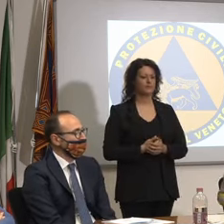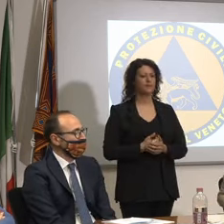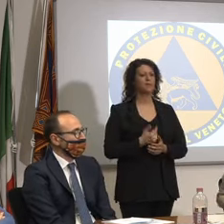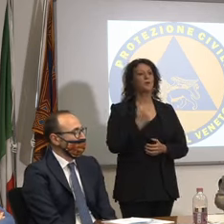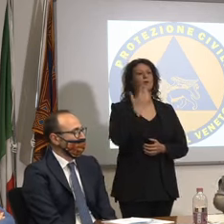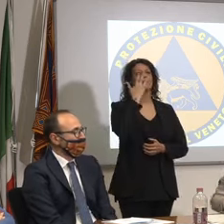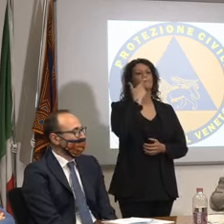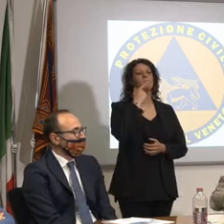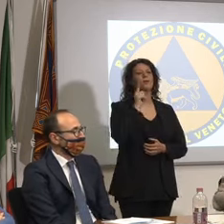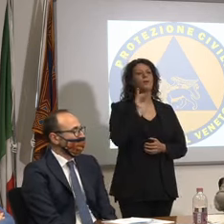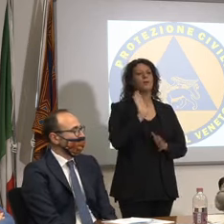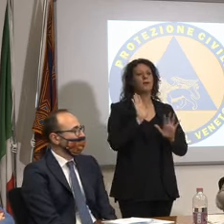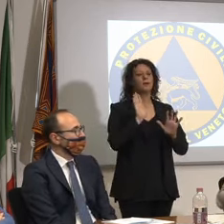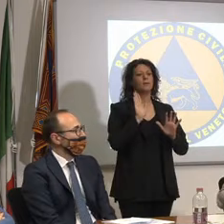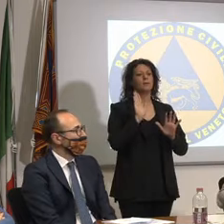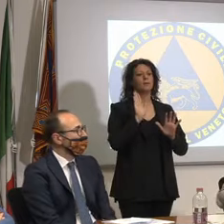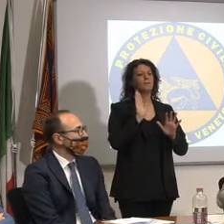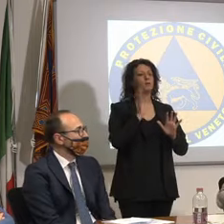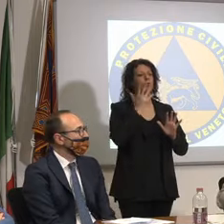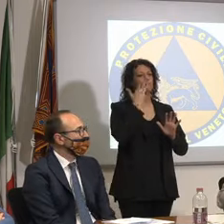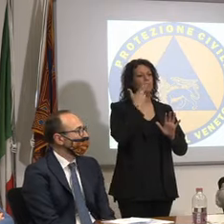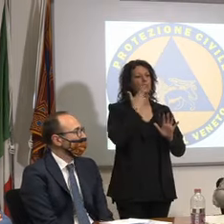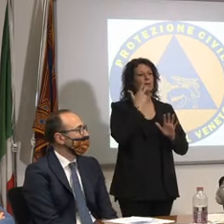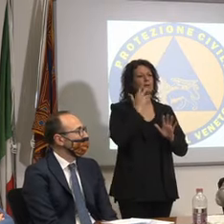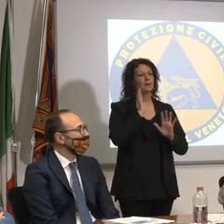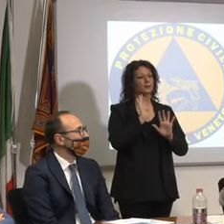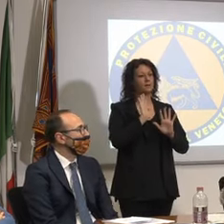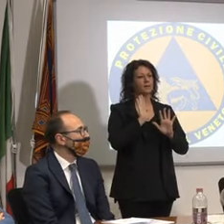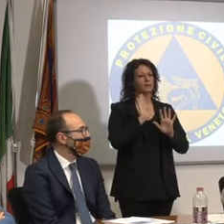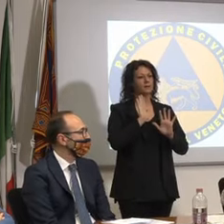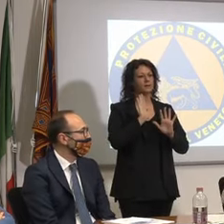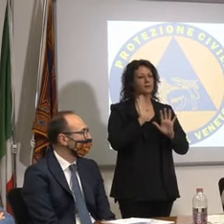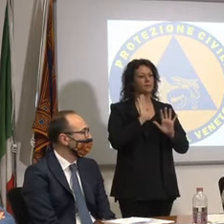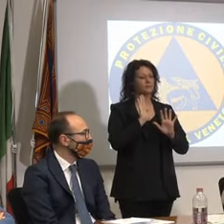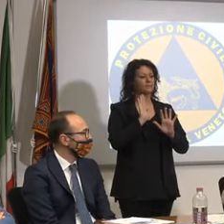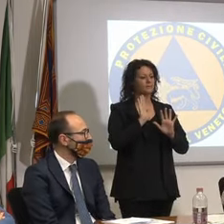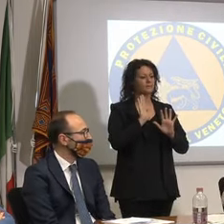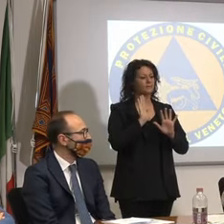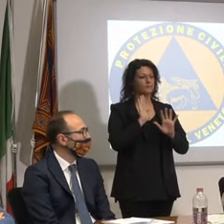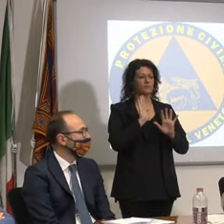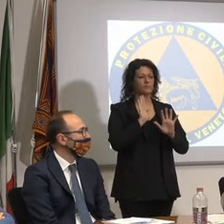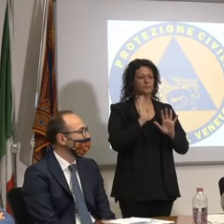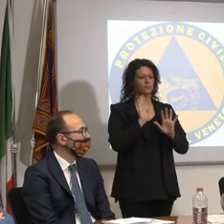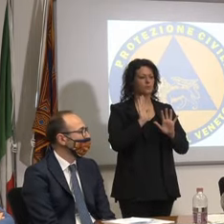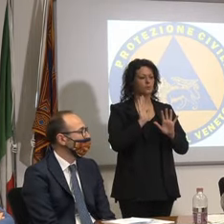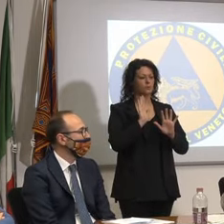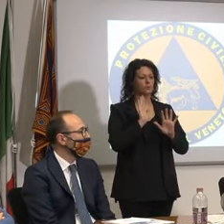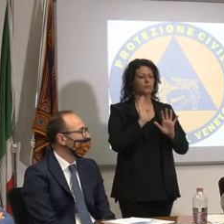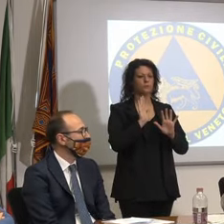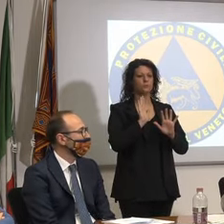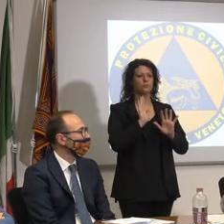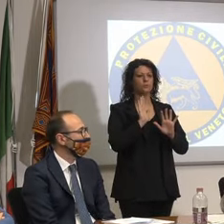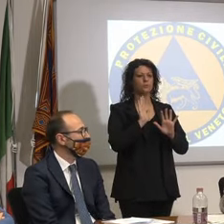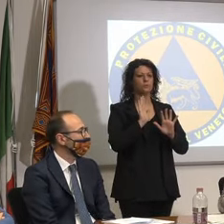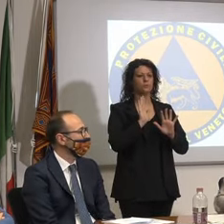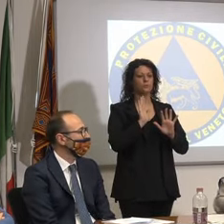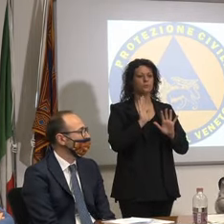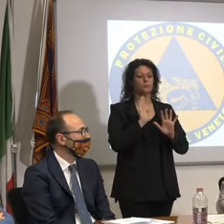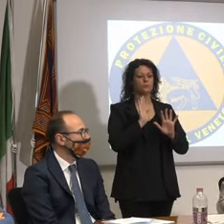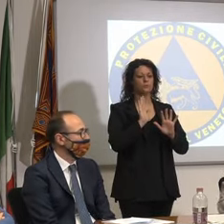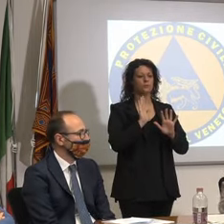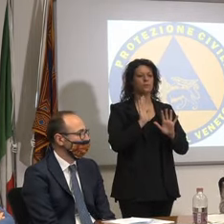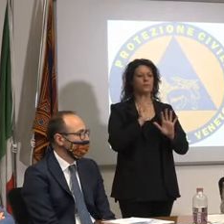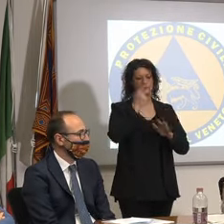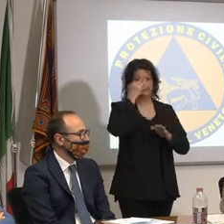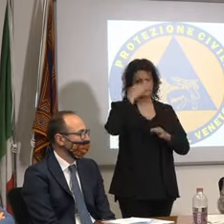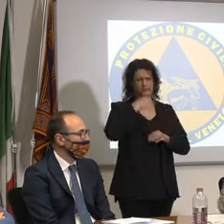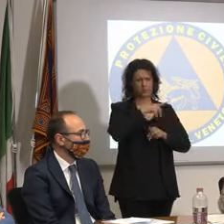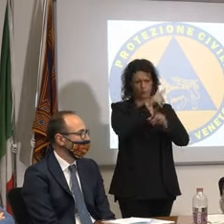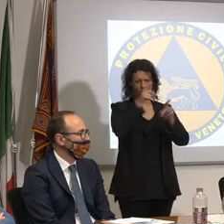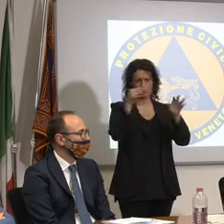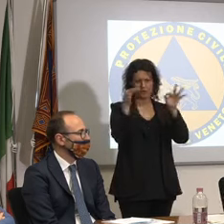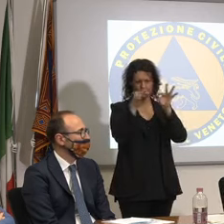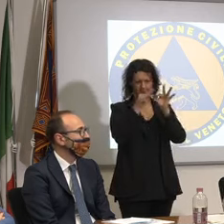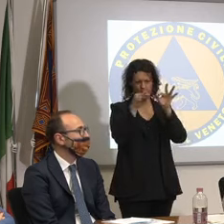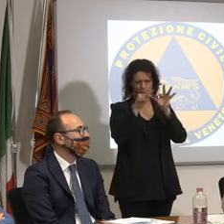invitare qui un attimo sono sicuro che condividete con me questa cosa